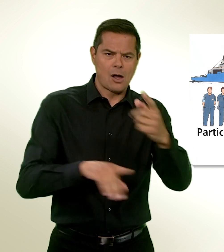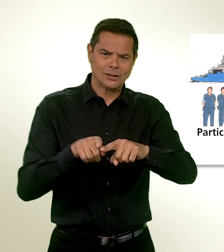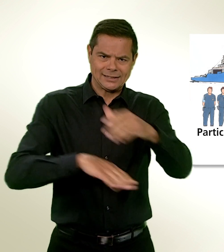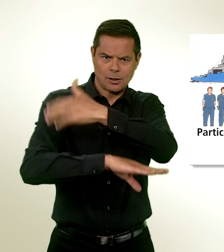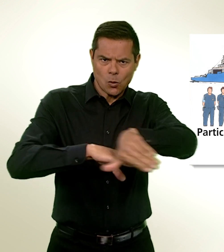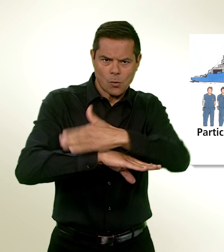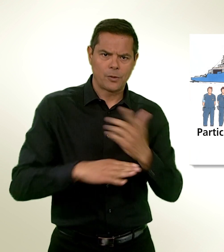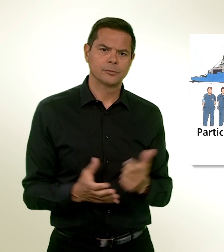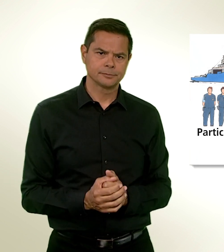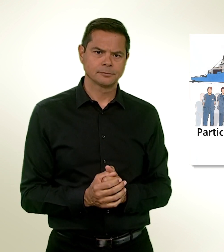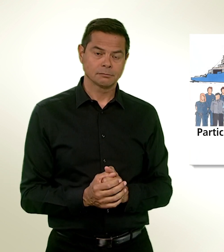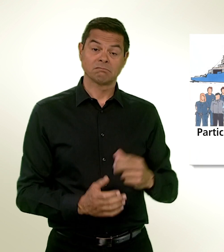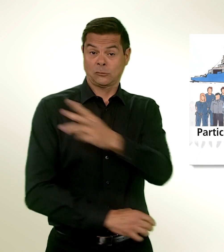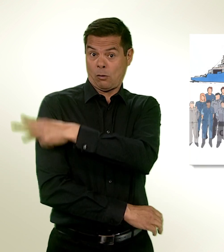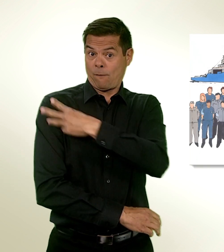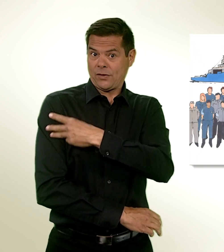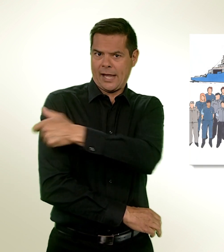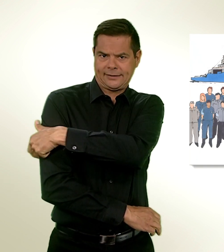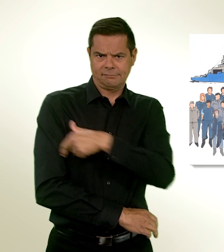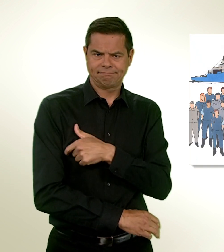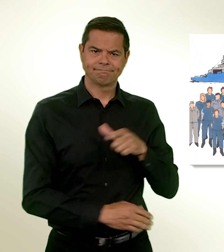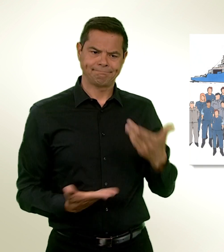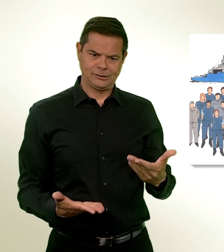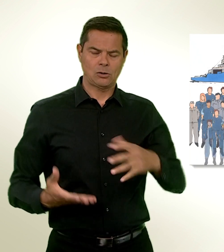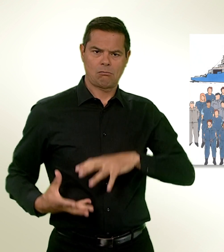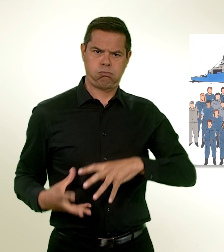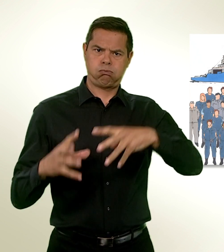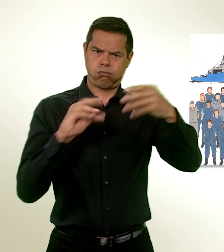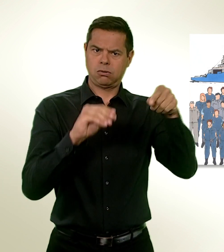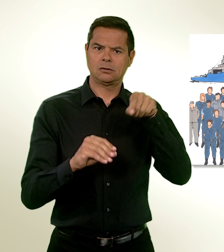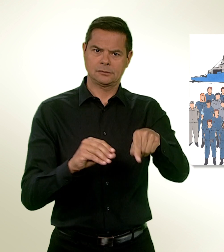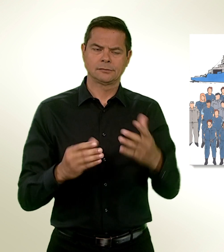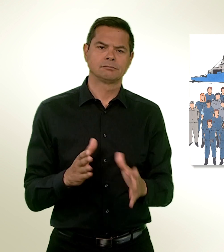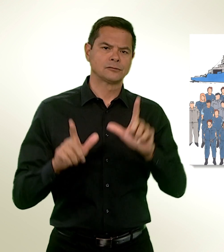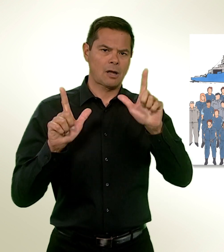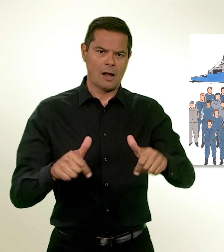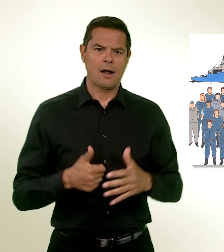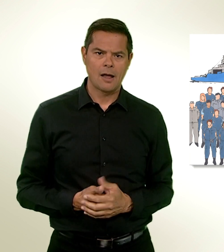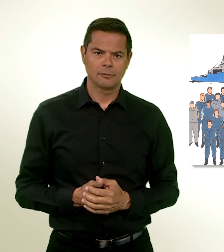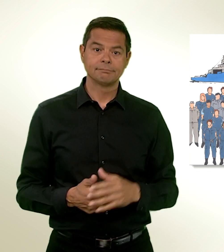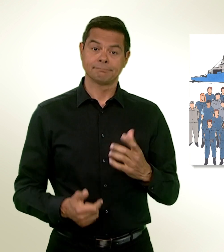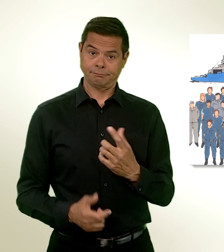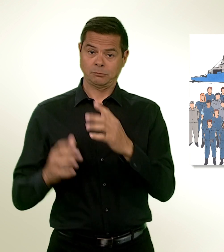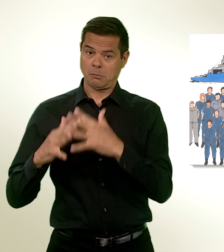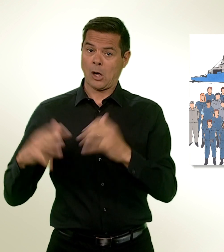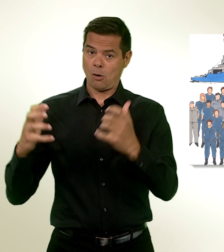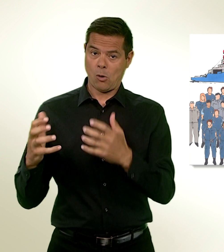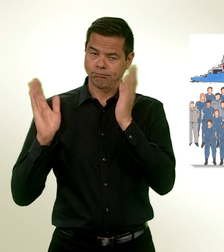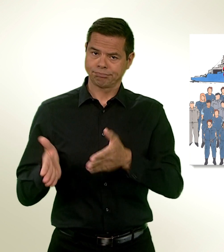actuellement l'objet de développement. Dans ce contexte, le Parlement a décidé que la Suisse participerait à ces travaux. Une